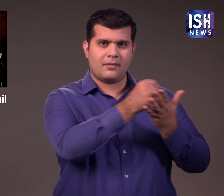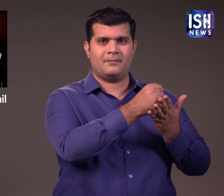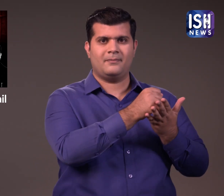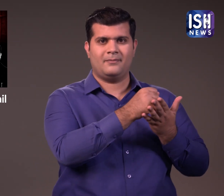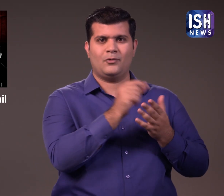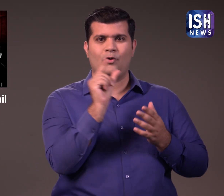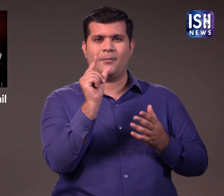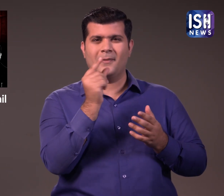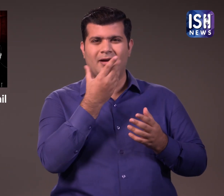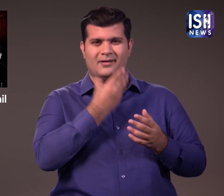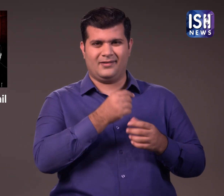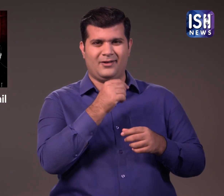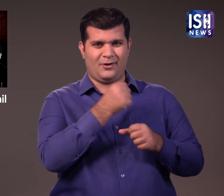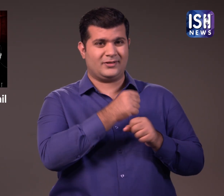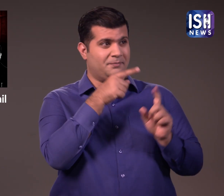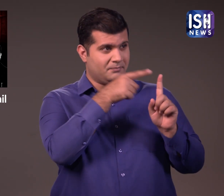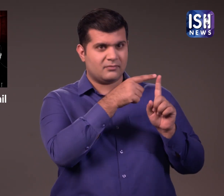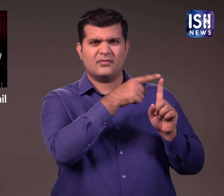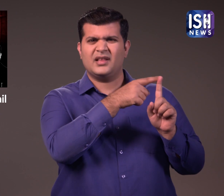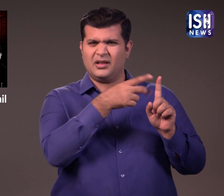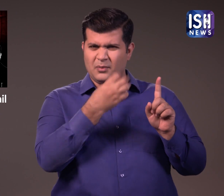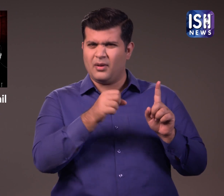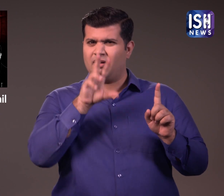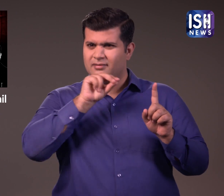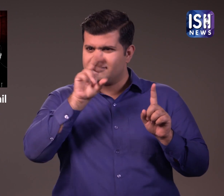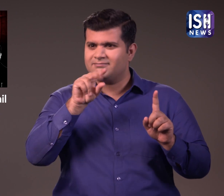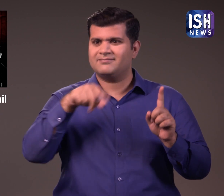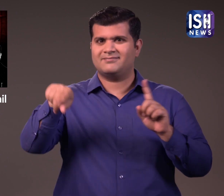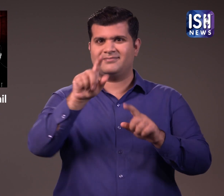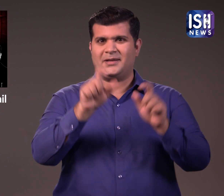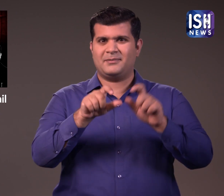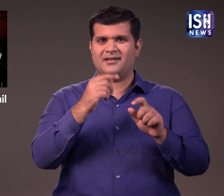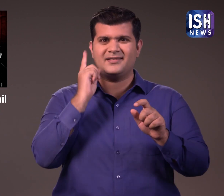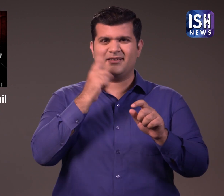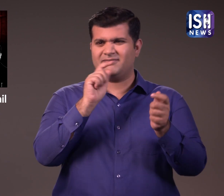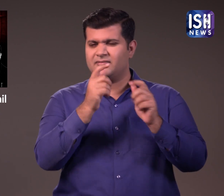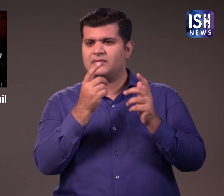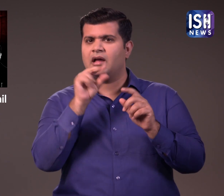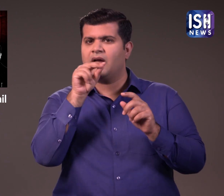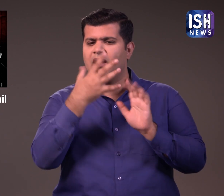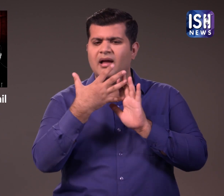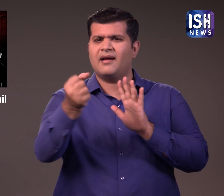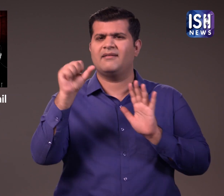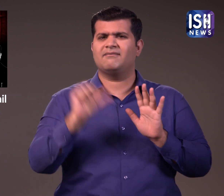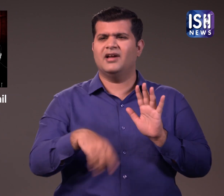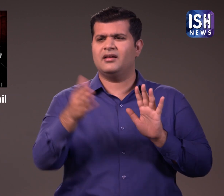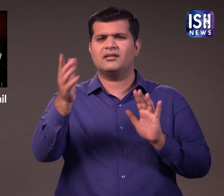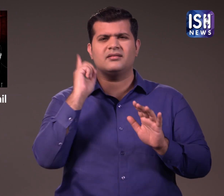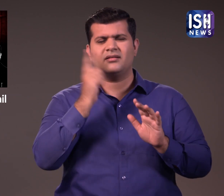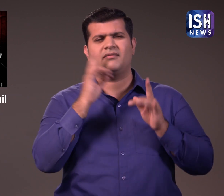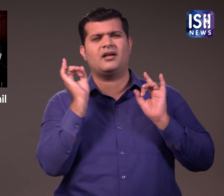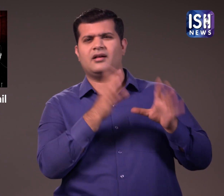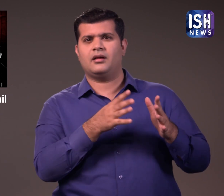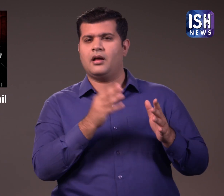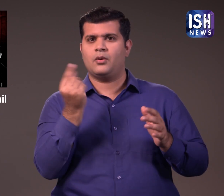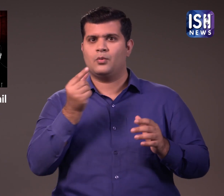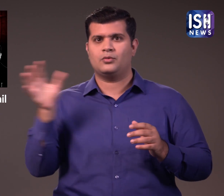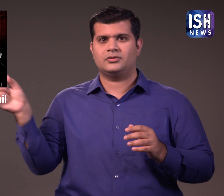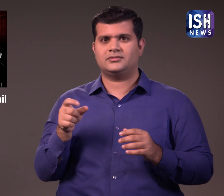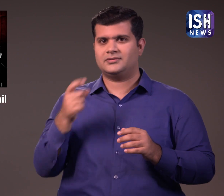और उमर को लोगों का धर्मांदरन करने में मदद की एक सुनने वाले व्यक्ति होने के नादे उमर डेफ के साथ संबाद करने में सक्षम नहीं होगा